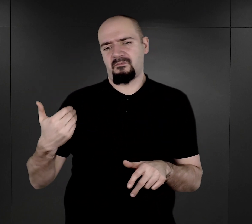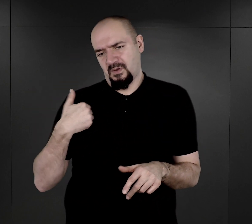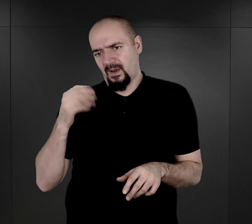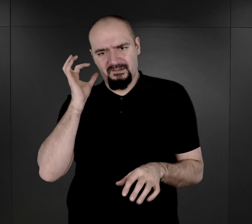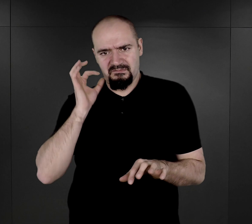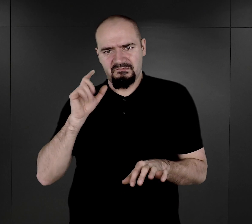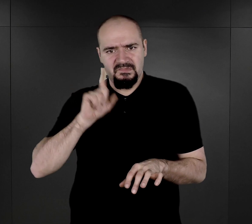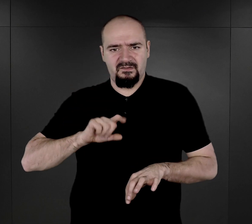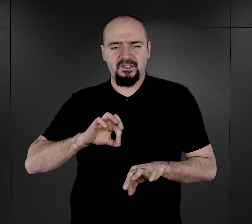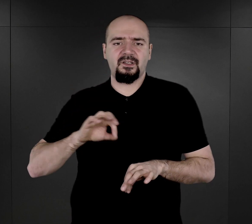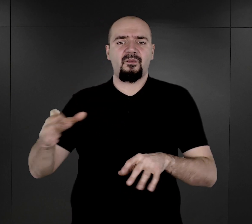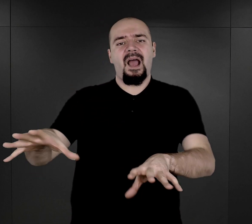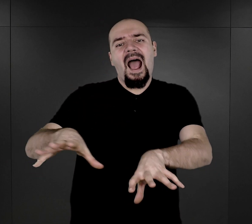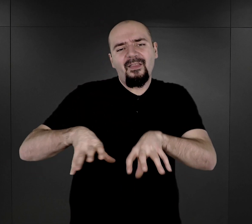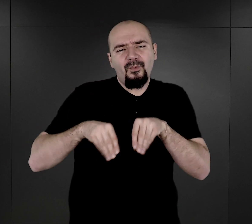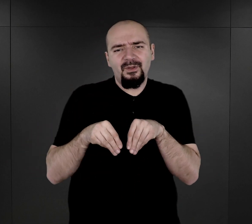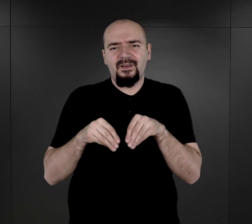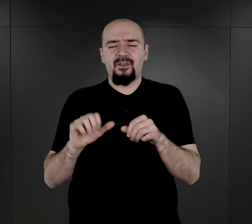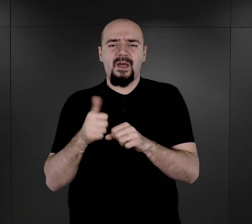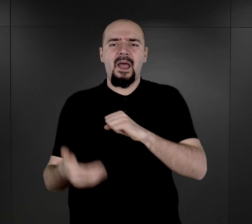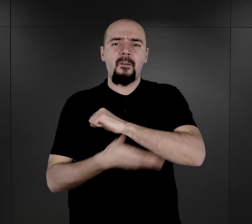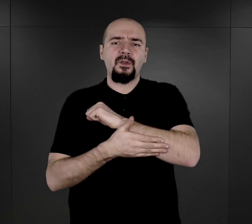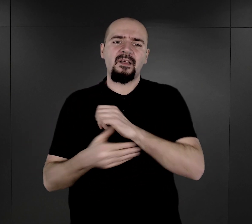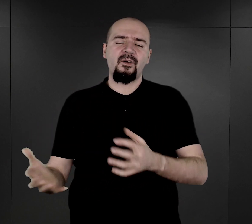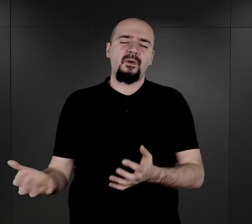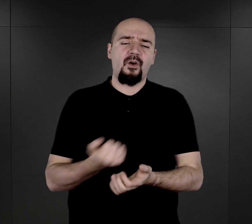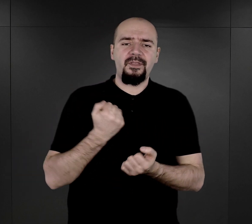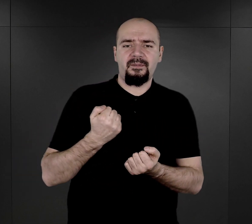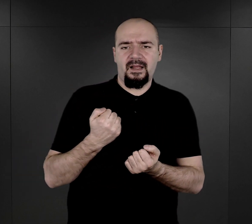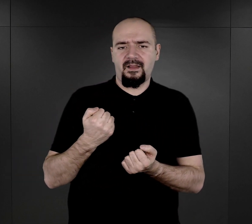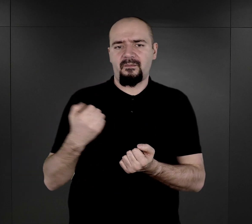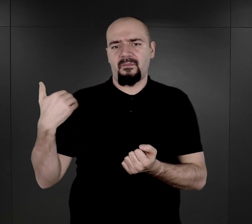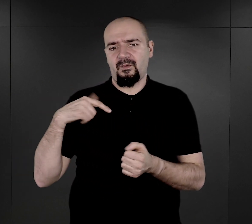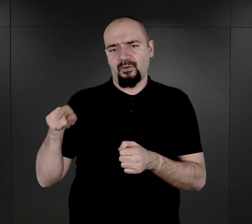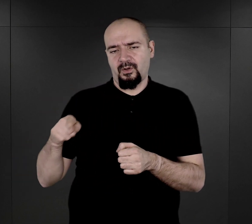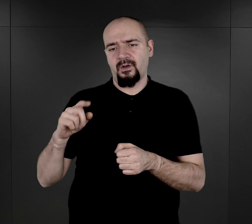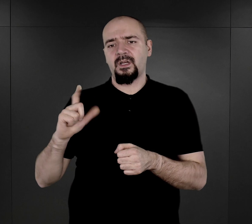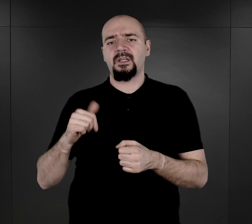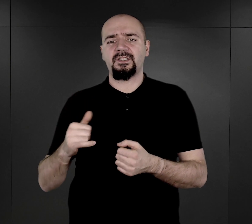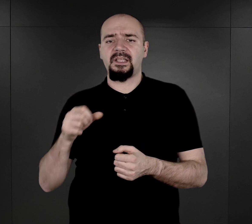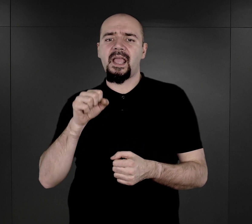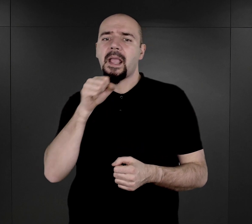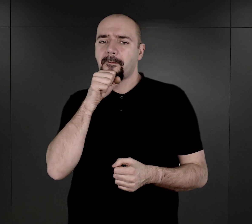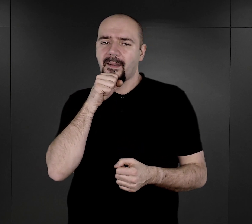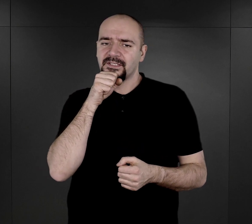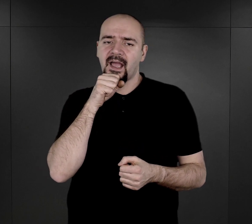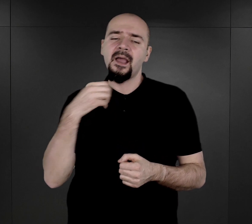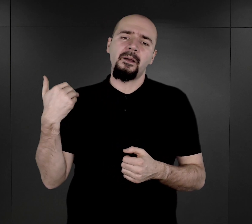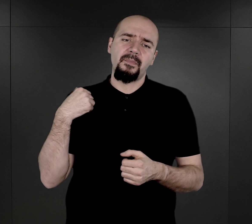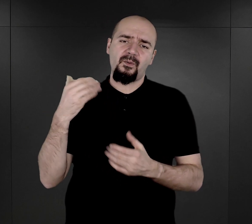a podstawą odebrania dziecka było to, że jedna z jej babć była właśnie pochodzenia romskiego. Dziecko